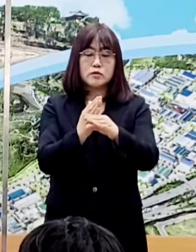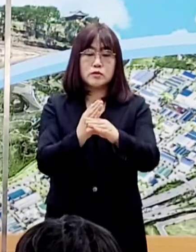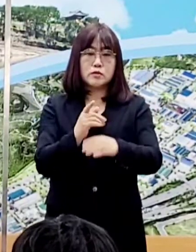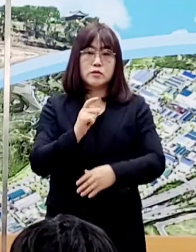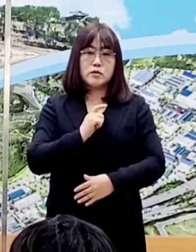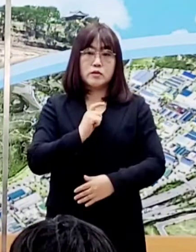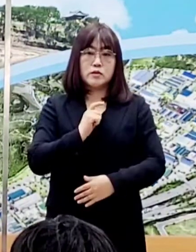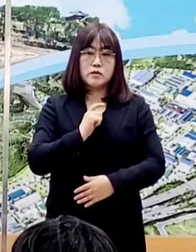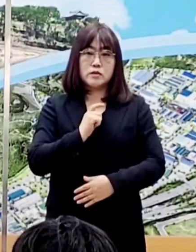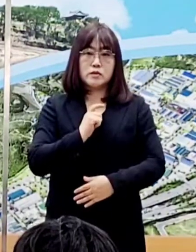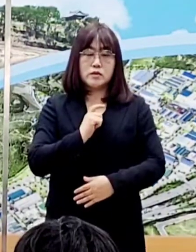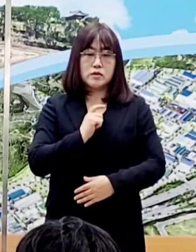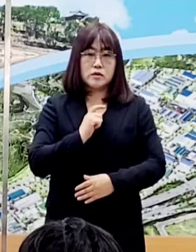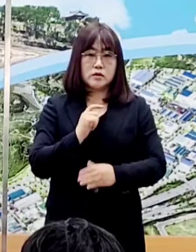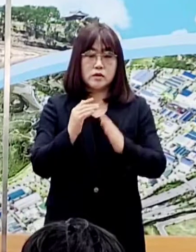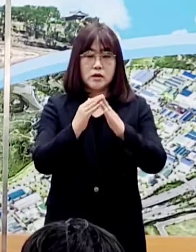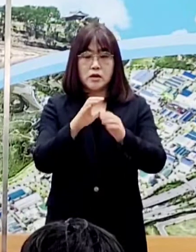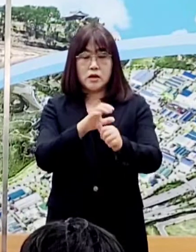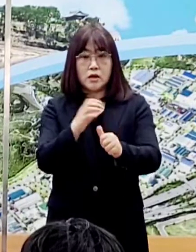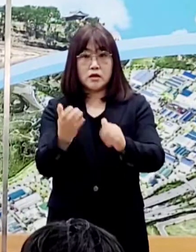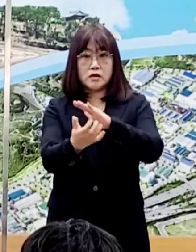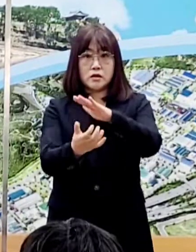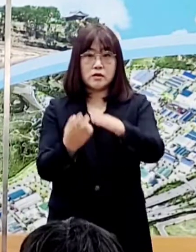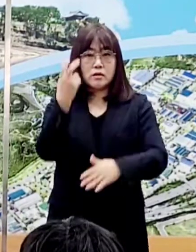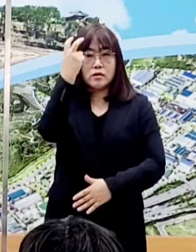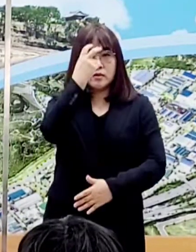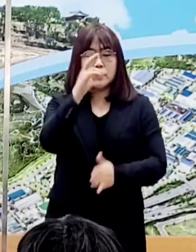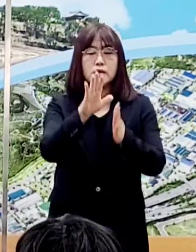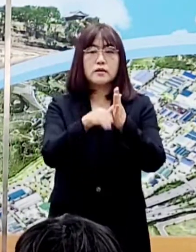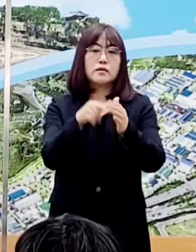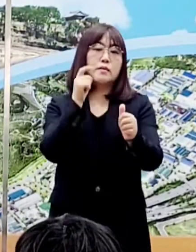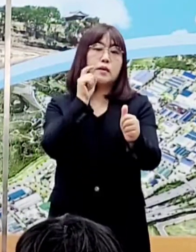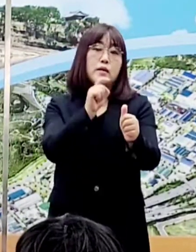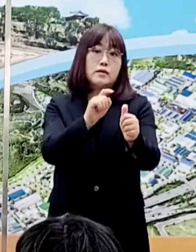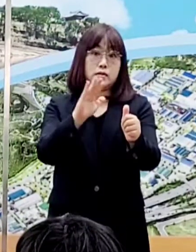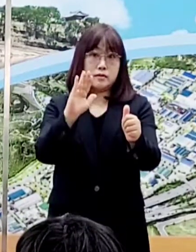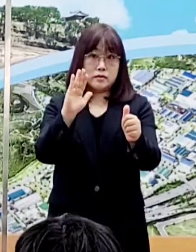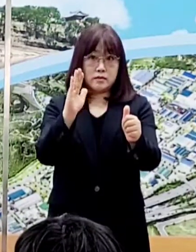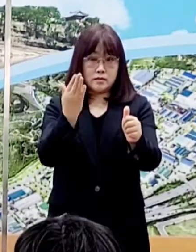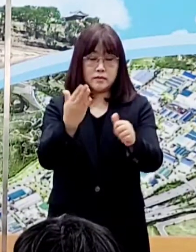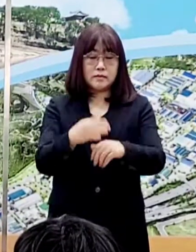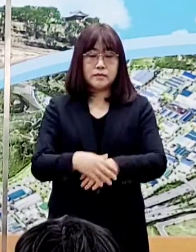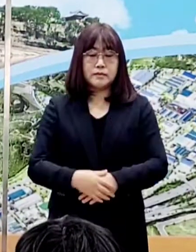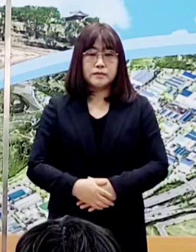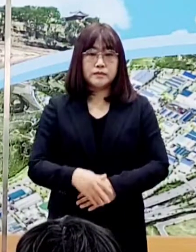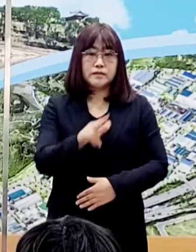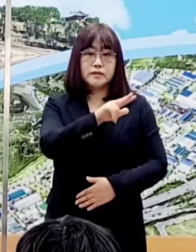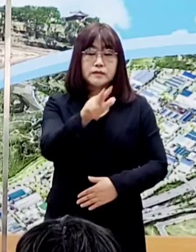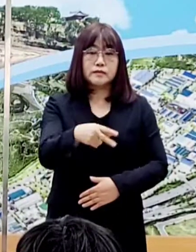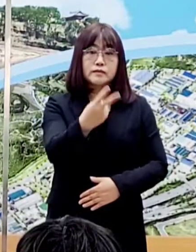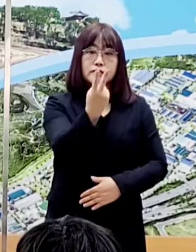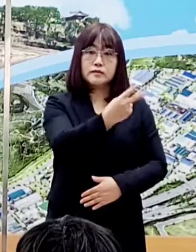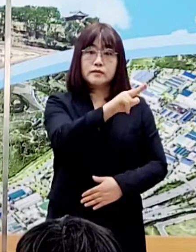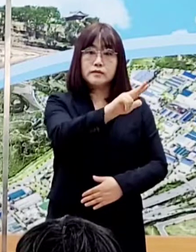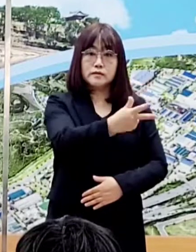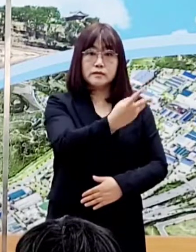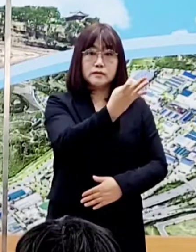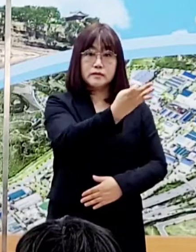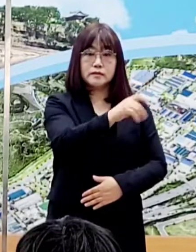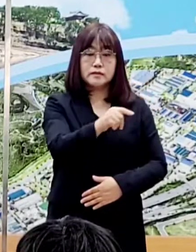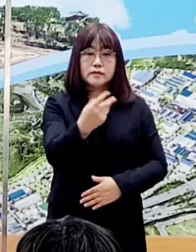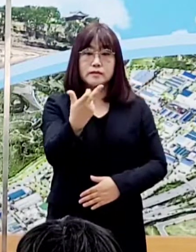정상 발현 및 격리 해제 전 검사에서 양성 판정을 받았습니다. 진주 2714